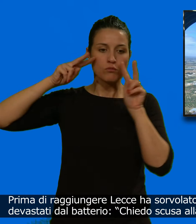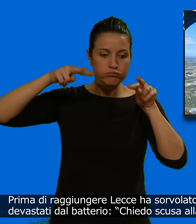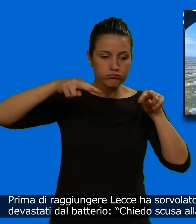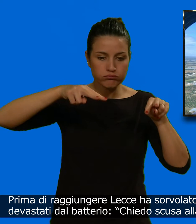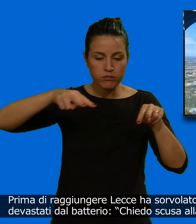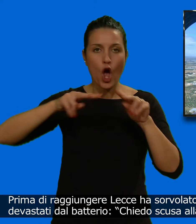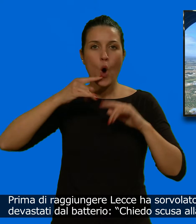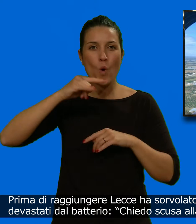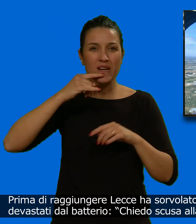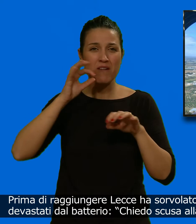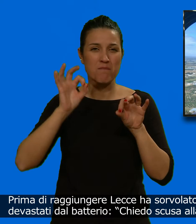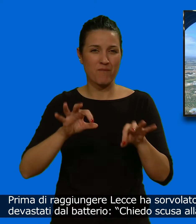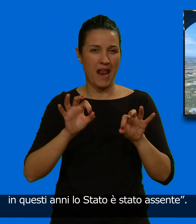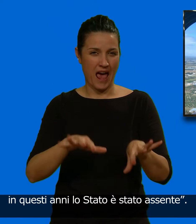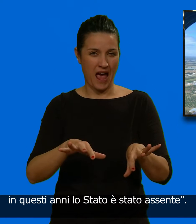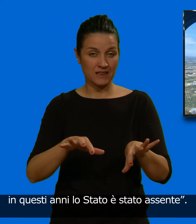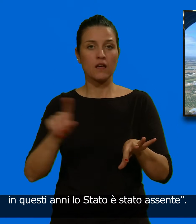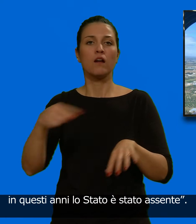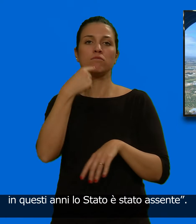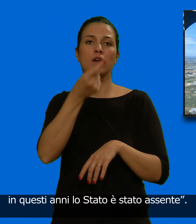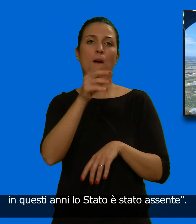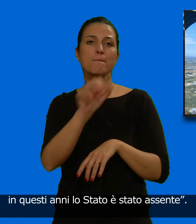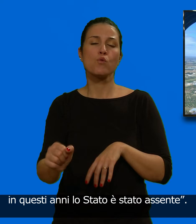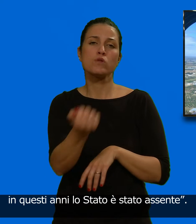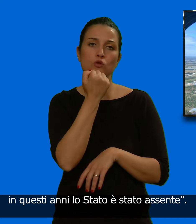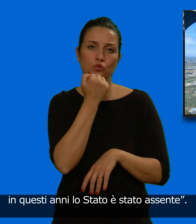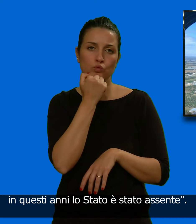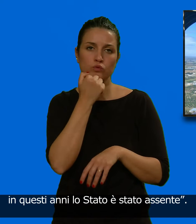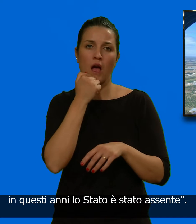Chiedo scusa alla Puglia, detto. In questi anni lo Stato è stato assente.